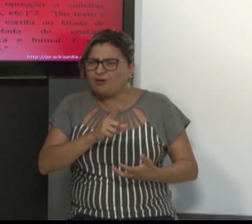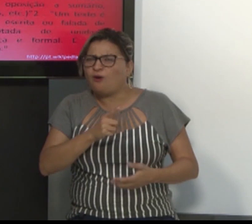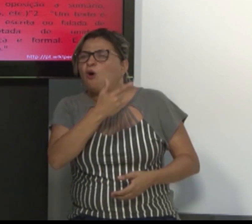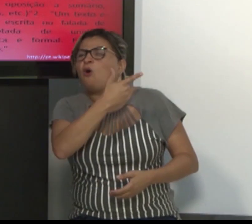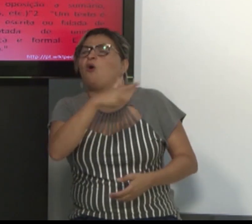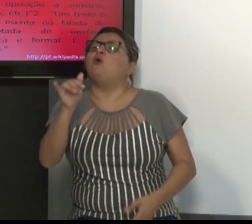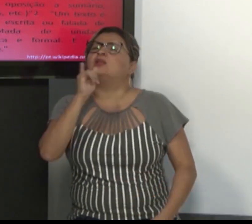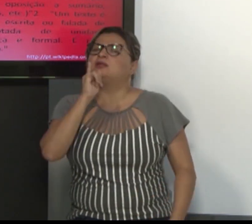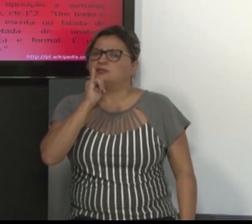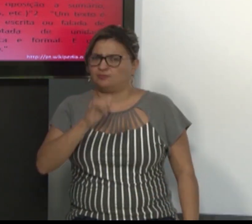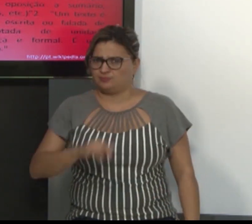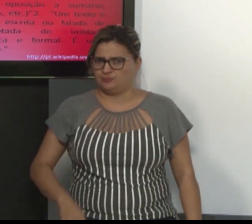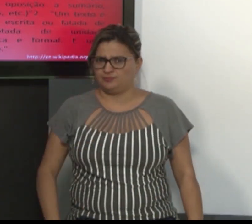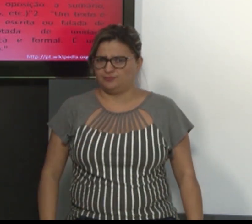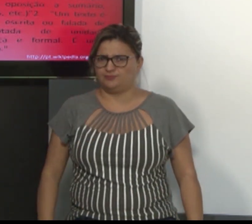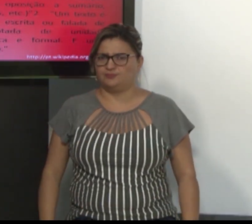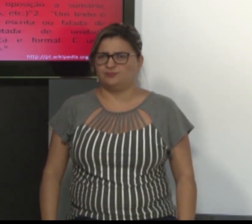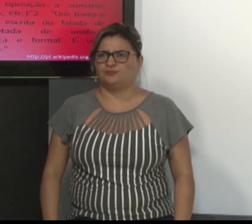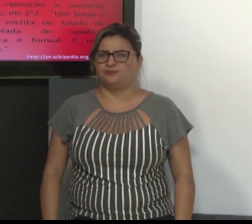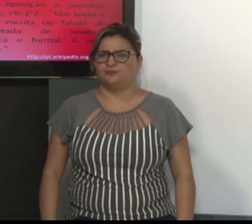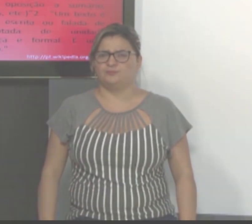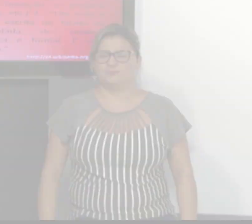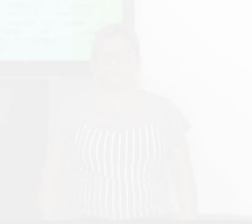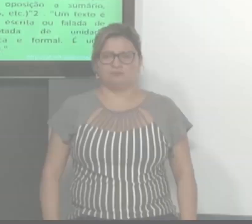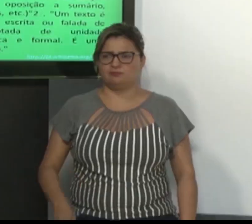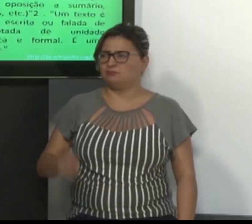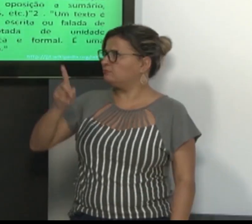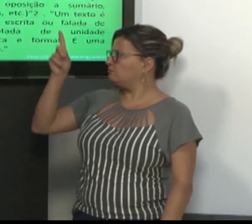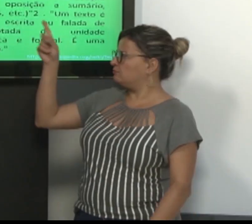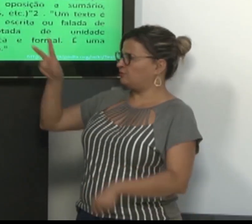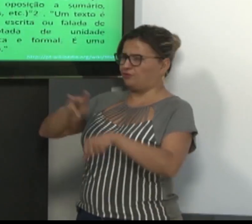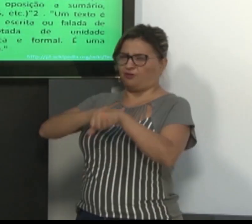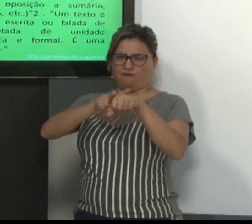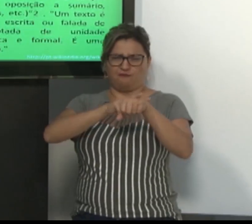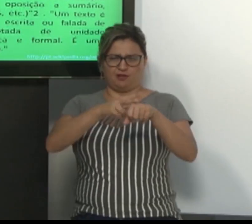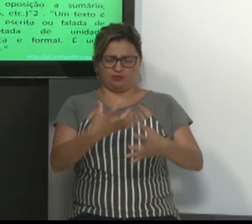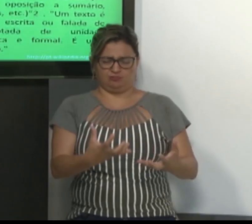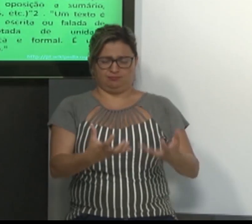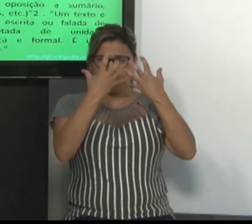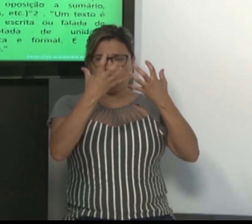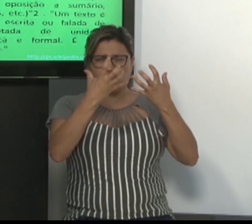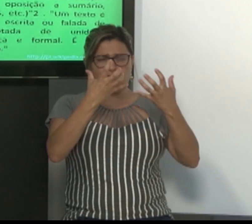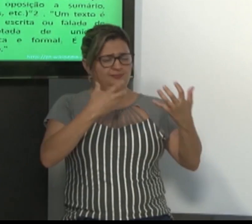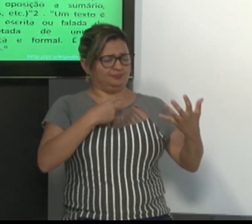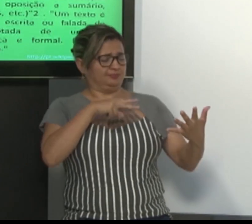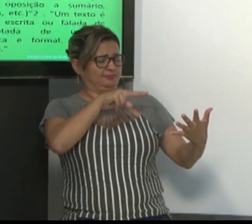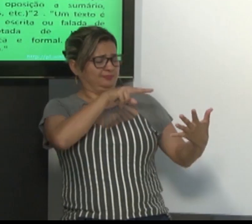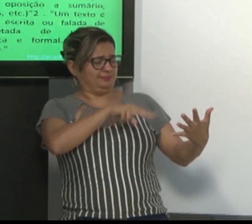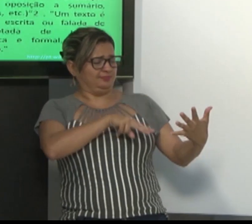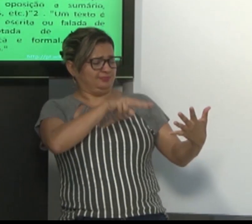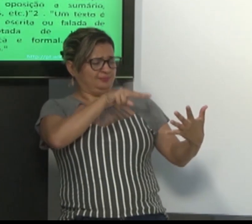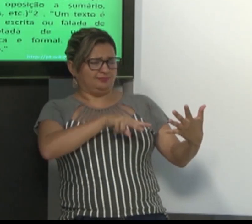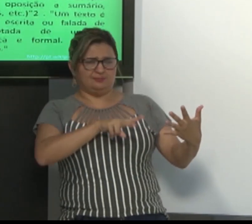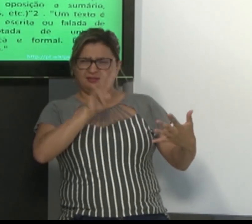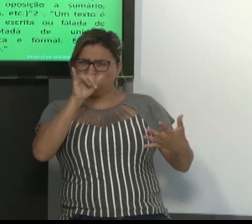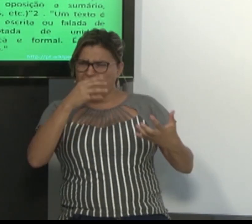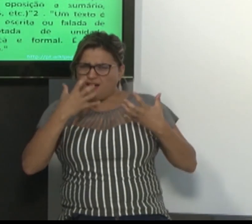Agora, vamos ver outro exemplo. Com fundo verde e a letra preta, cansou mais a visão ao ler?